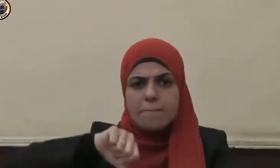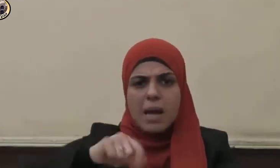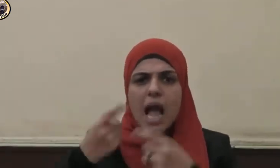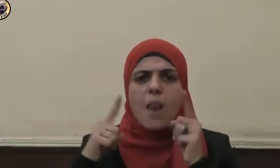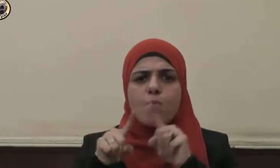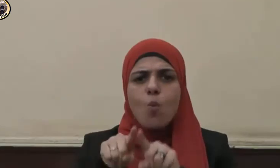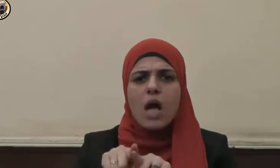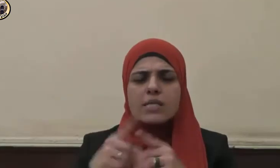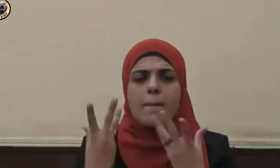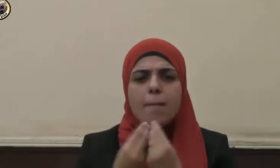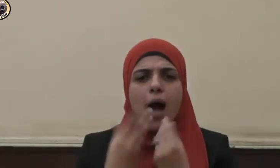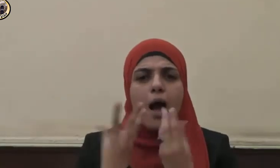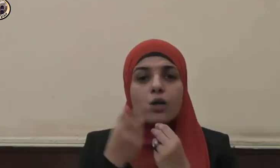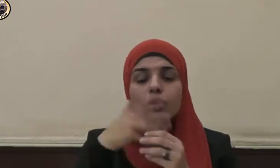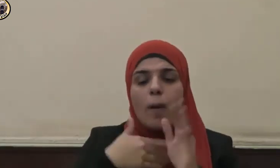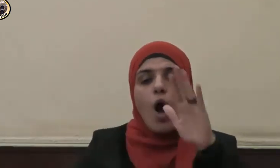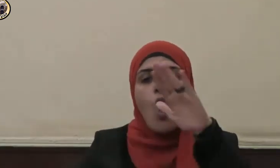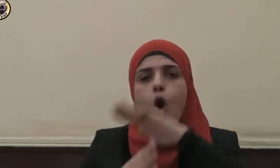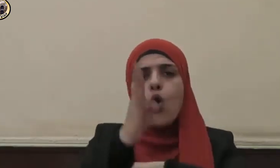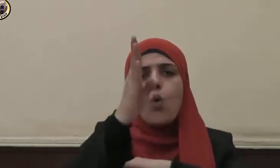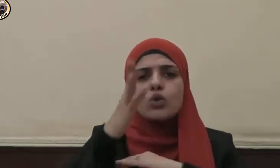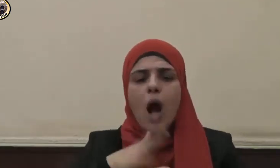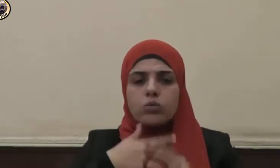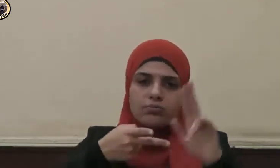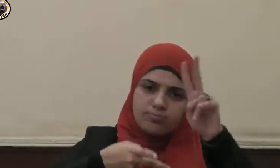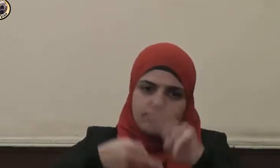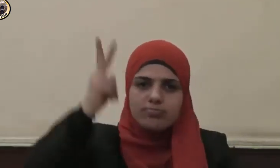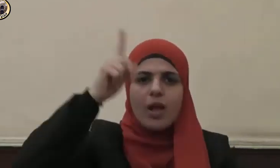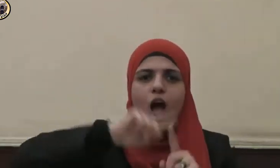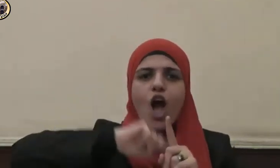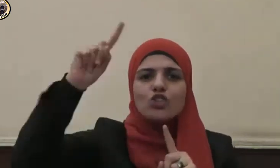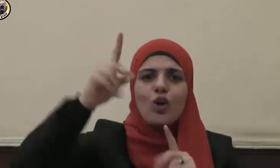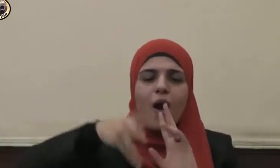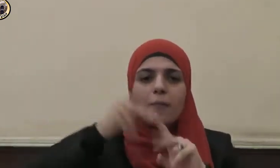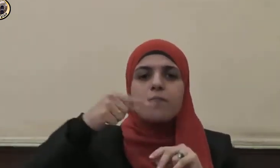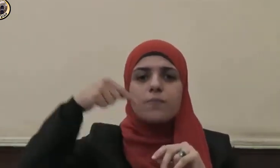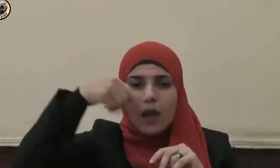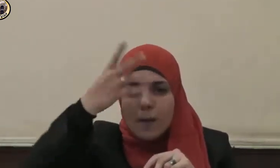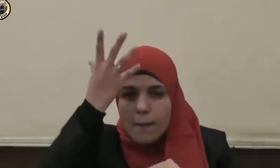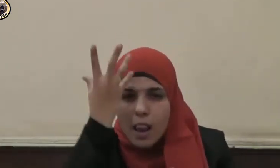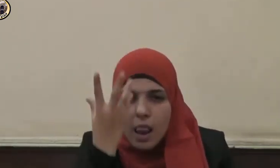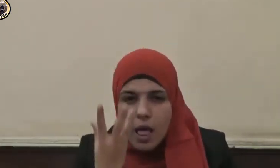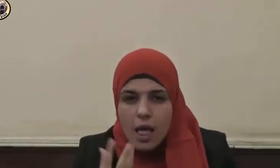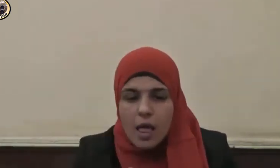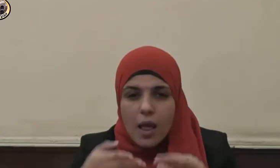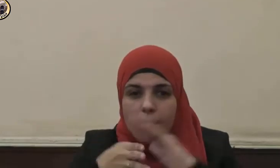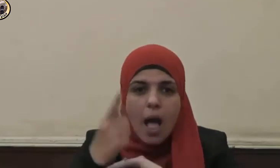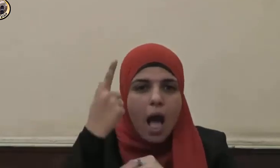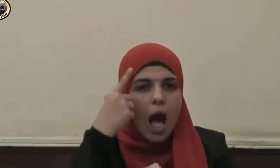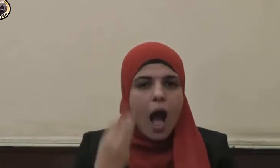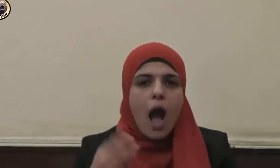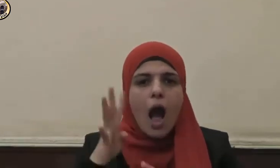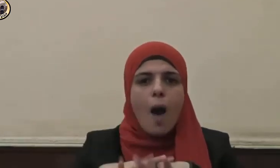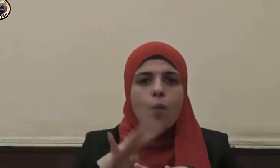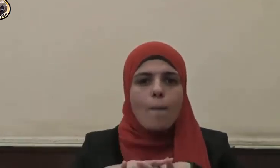للخروج والانطلاق فخرج ليلا من بيت أبي بكر رضي الله عنه